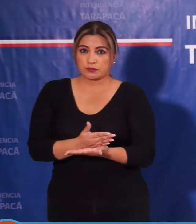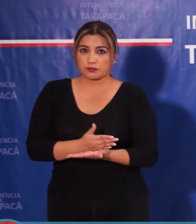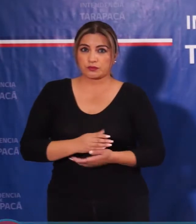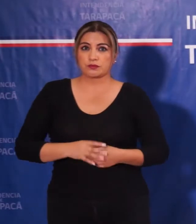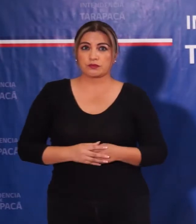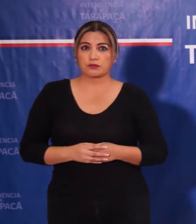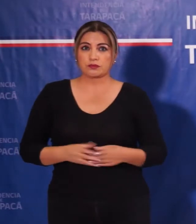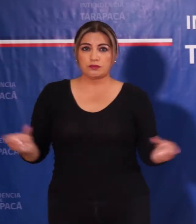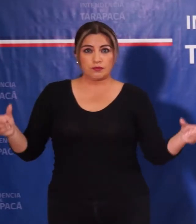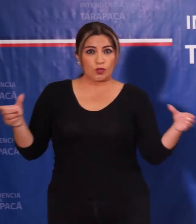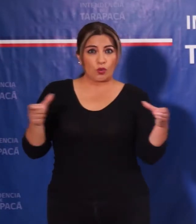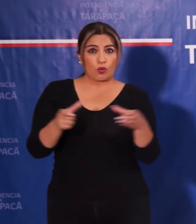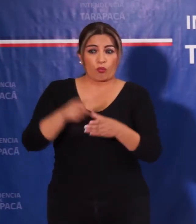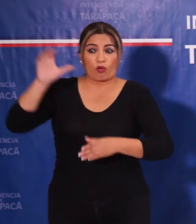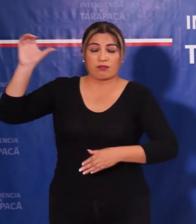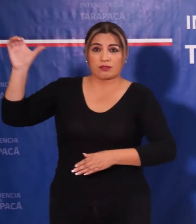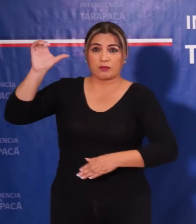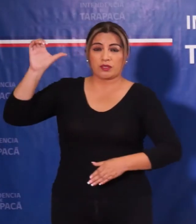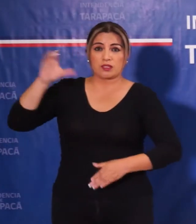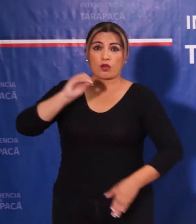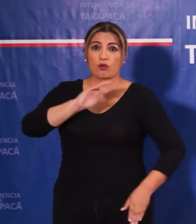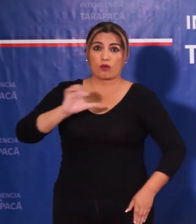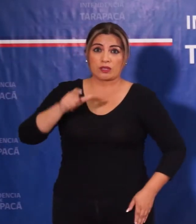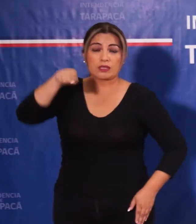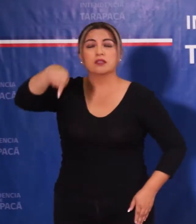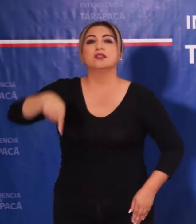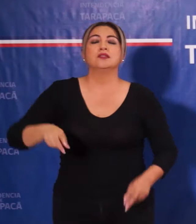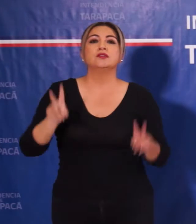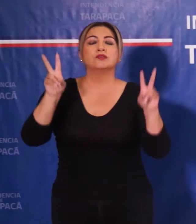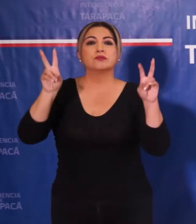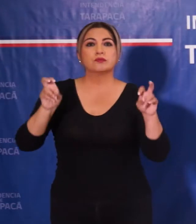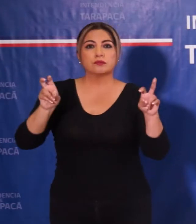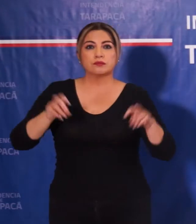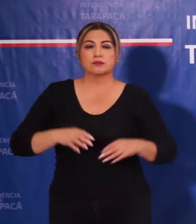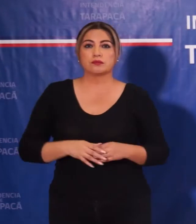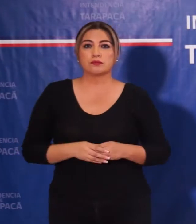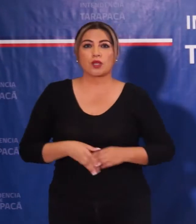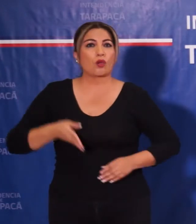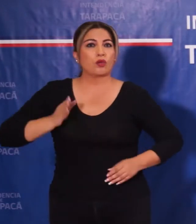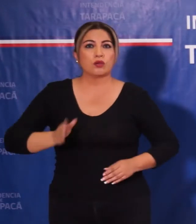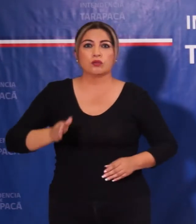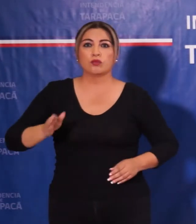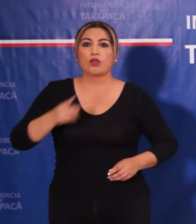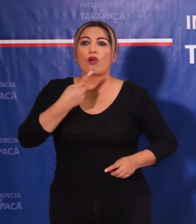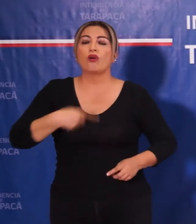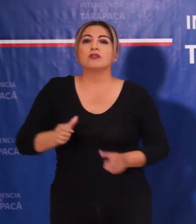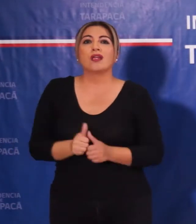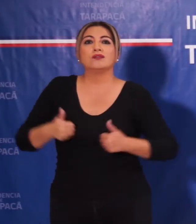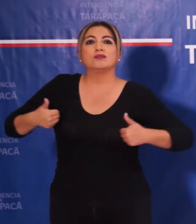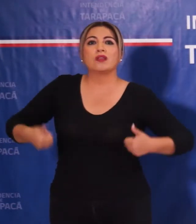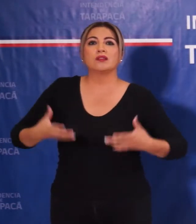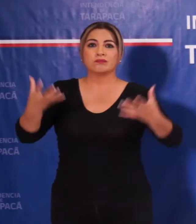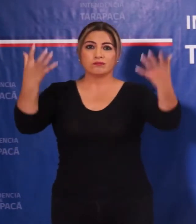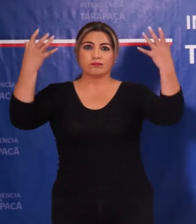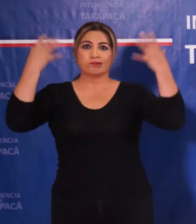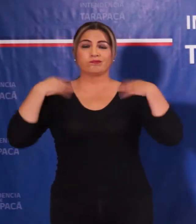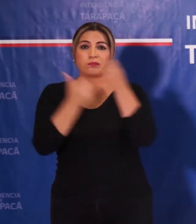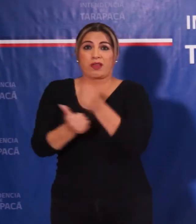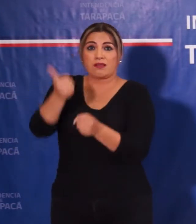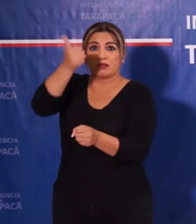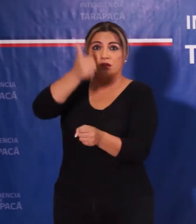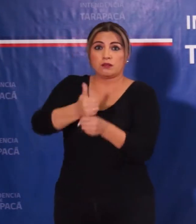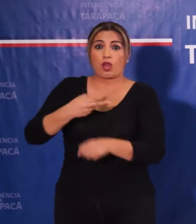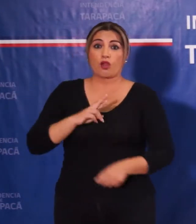comité de emergencia o en lo que corresponda, siguen otras autoridades que tienen que asumir el rol